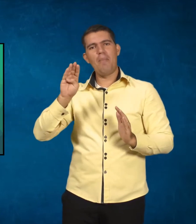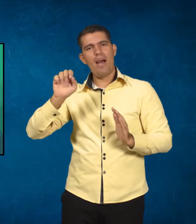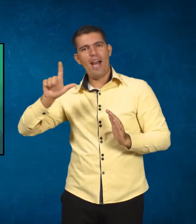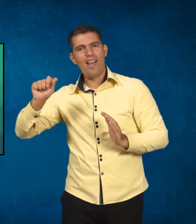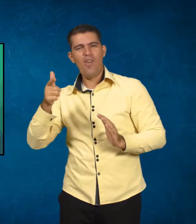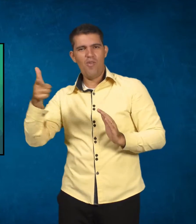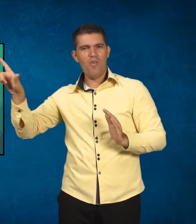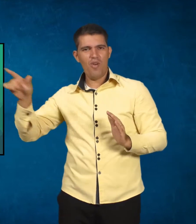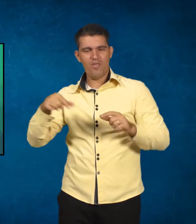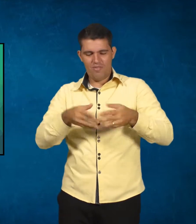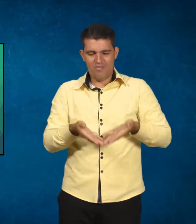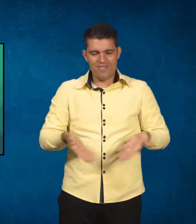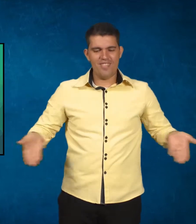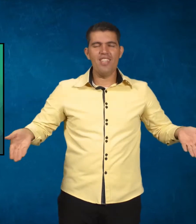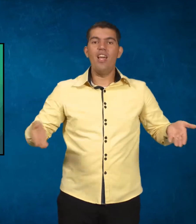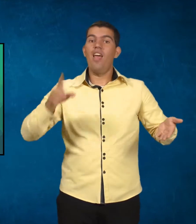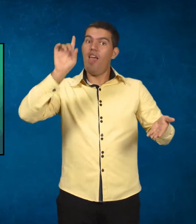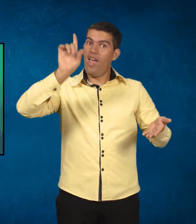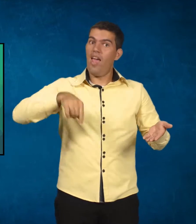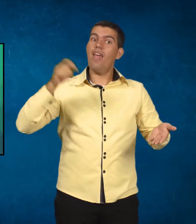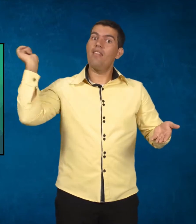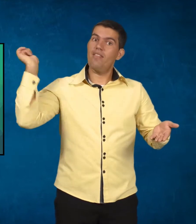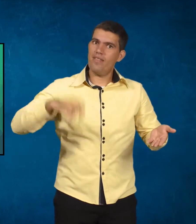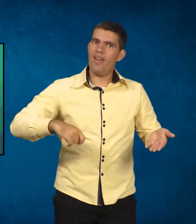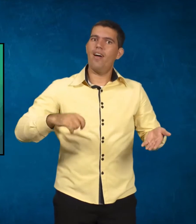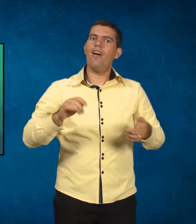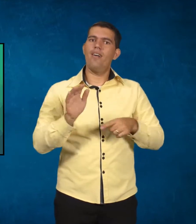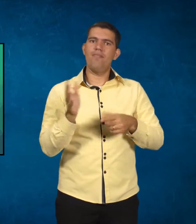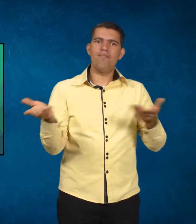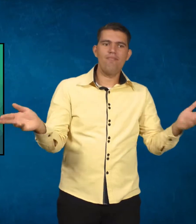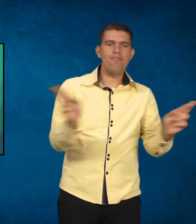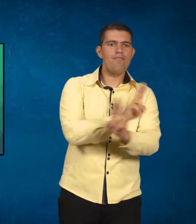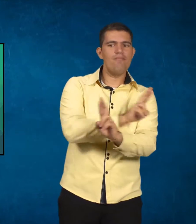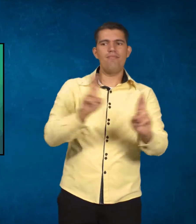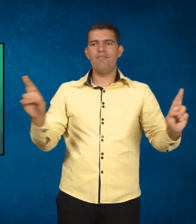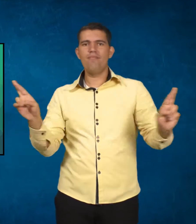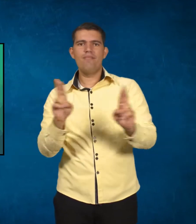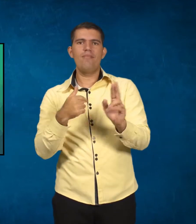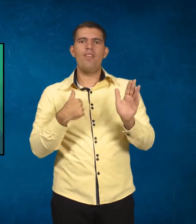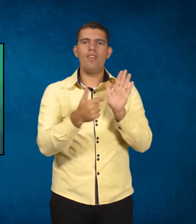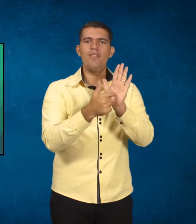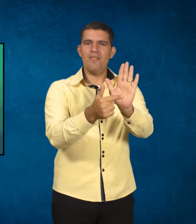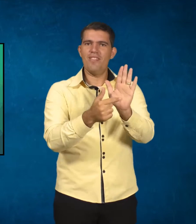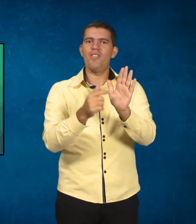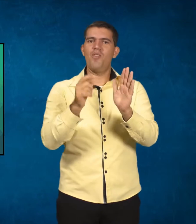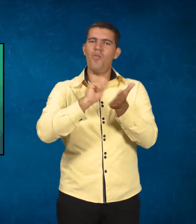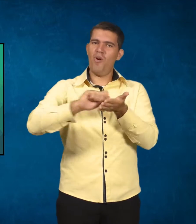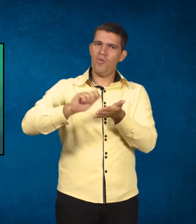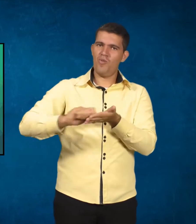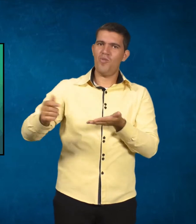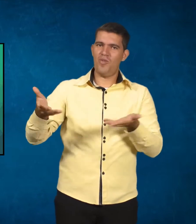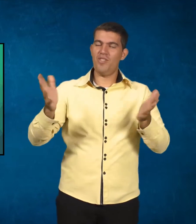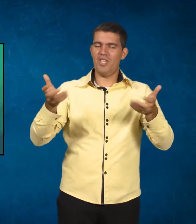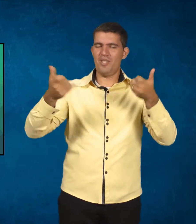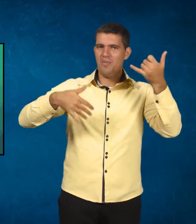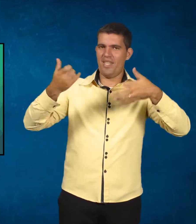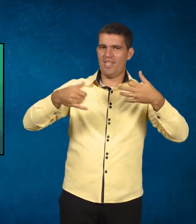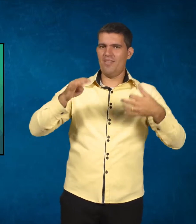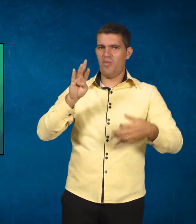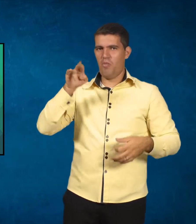sobre isso. Então, são leituras que eu indico nessa semana que se relacionam muito com o autor que nós estamos trabalhando. Para que